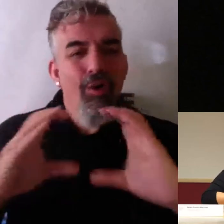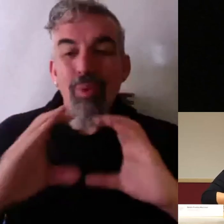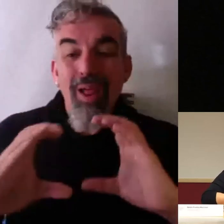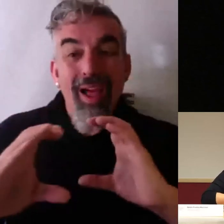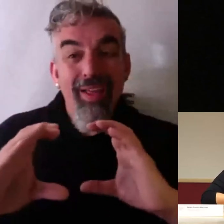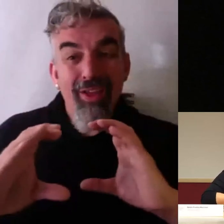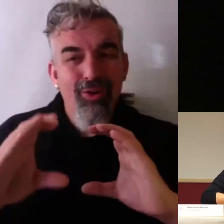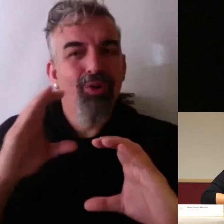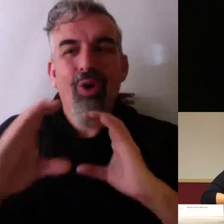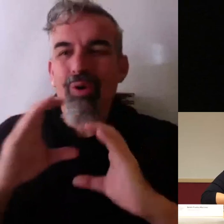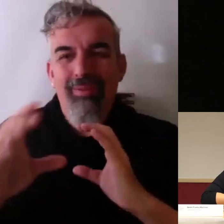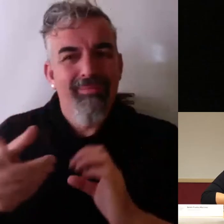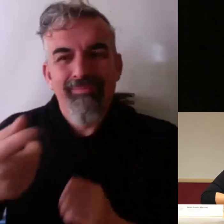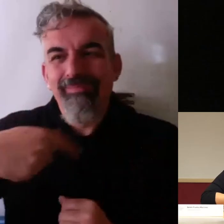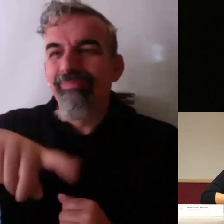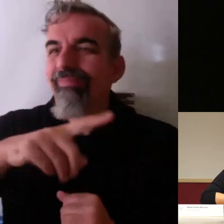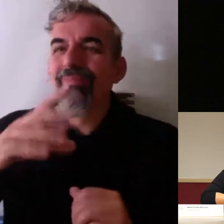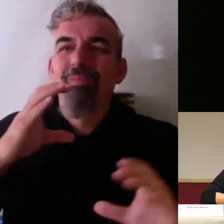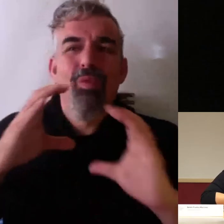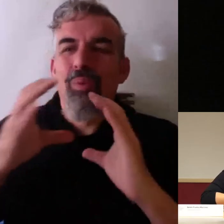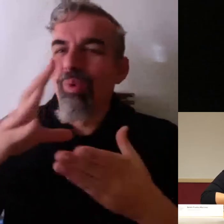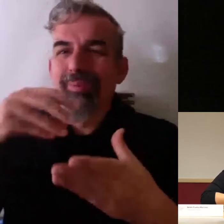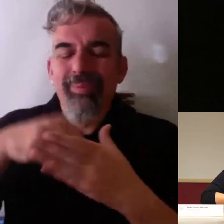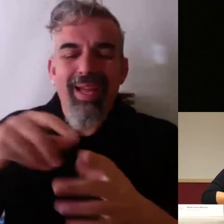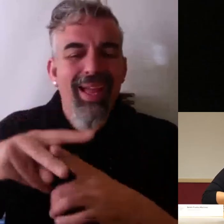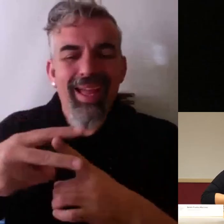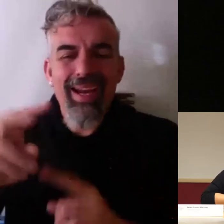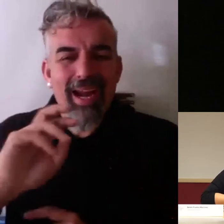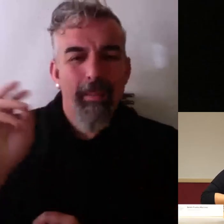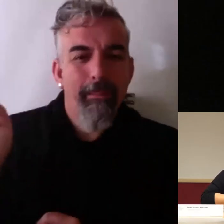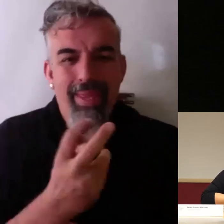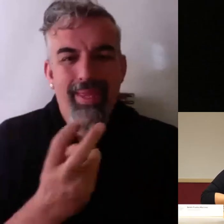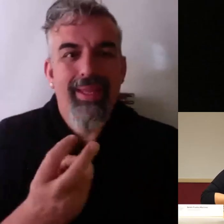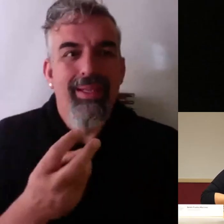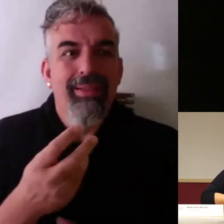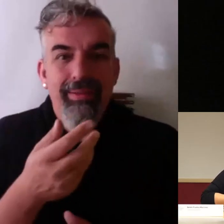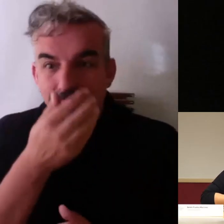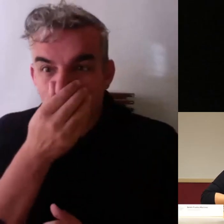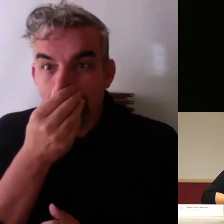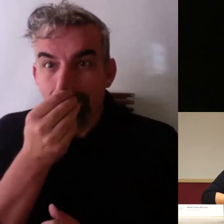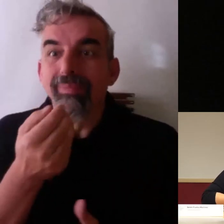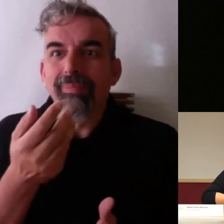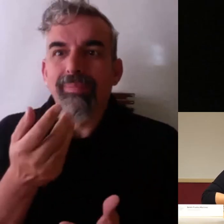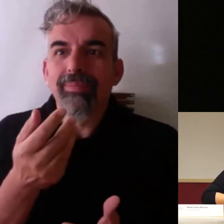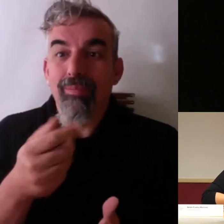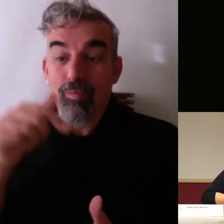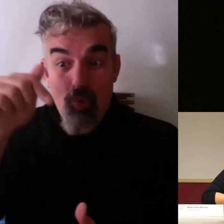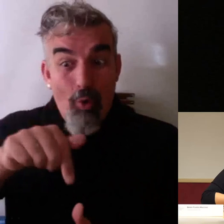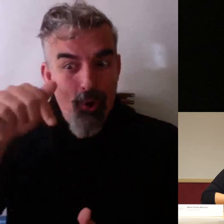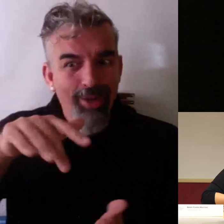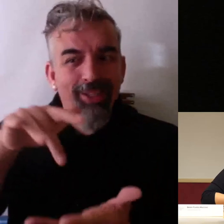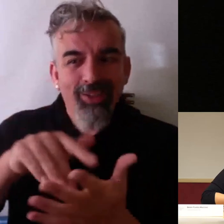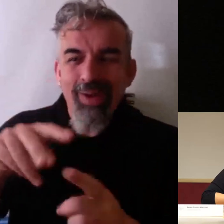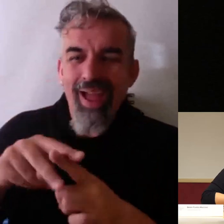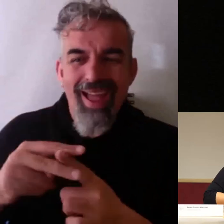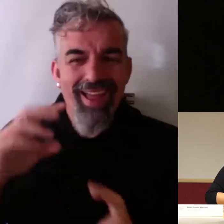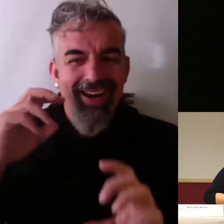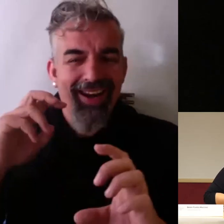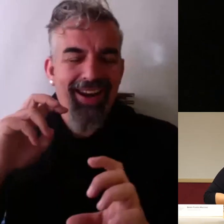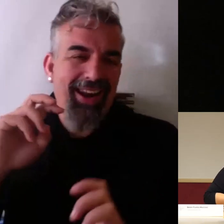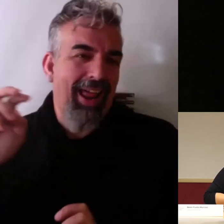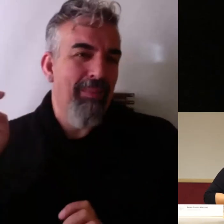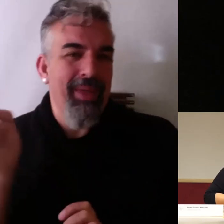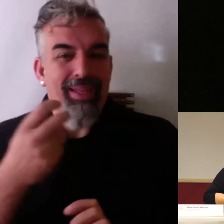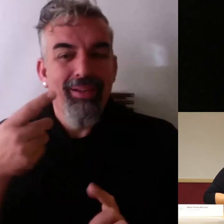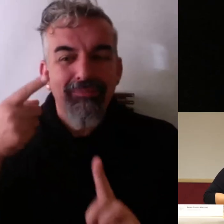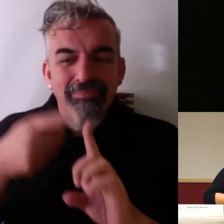tenemos que buscar herramientas para que y esta es una que también es una de las herramientas pero como